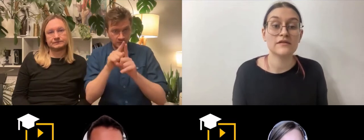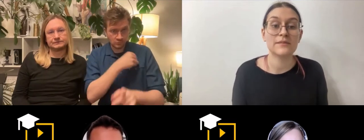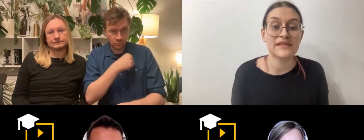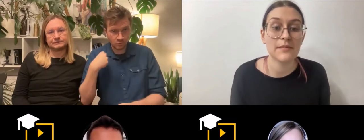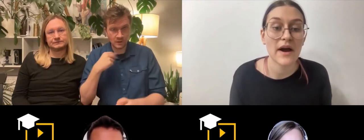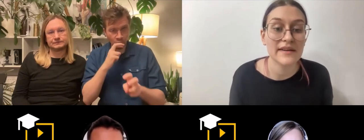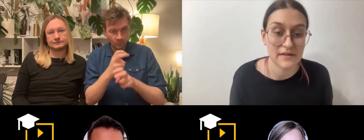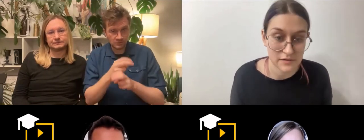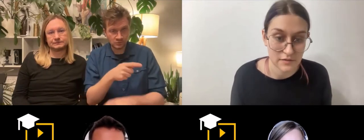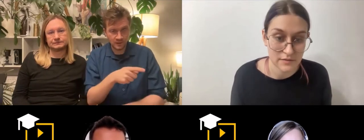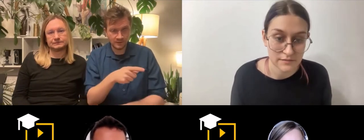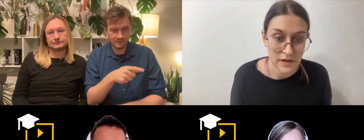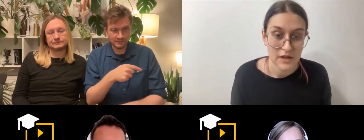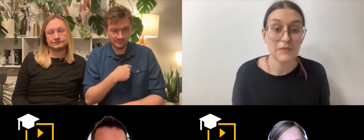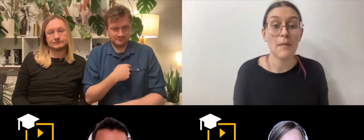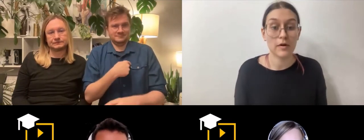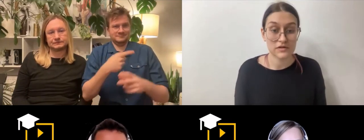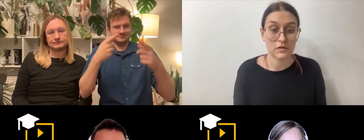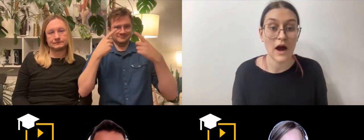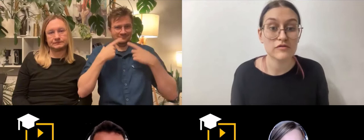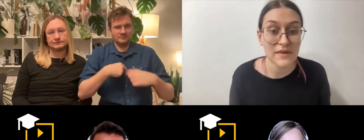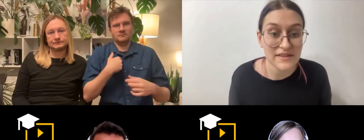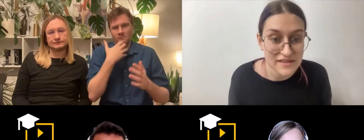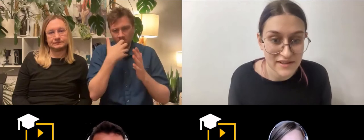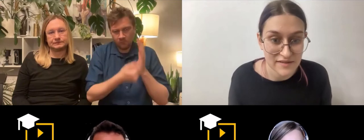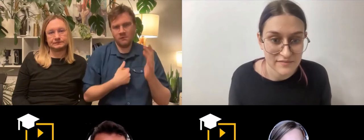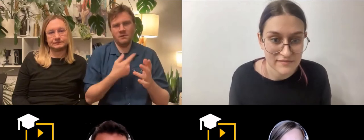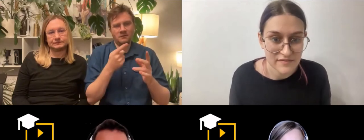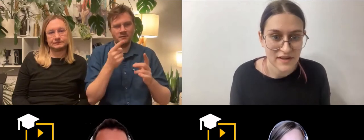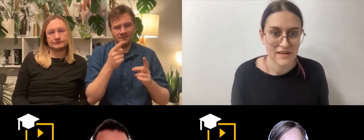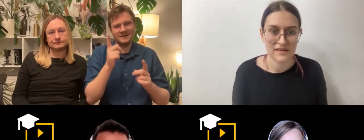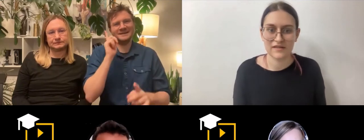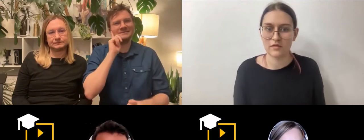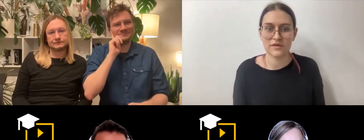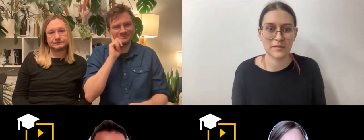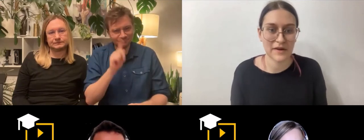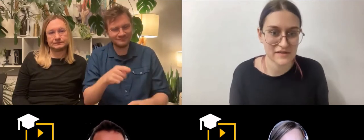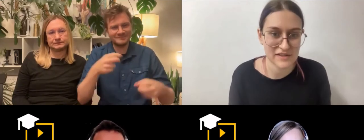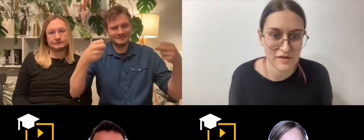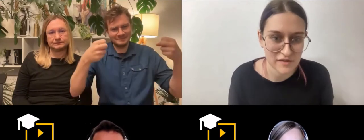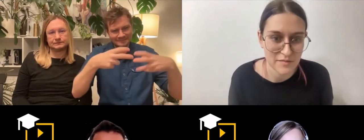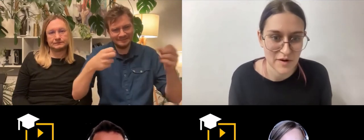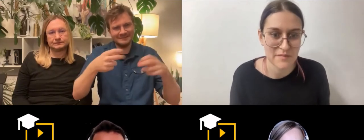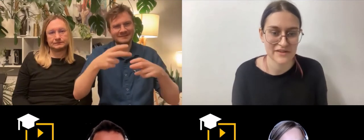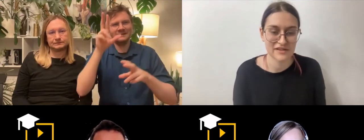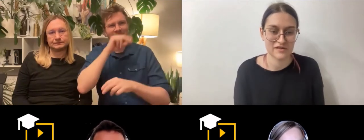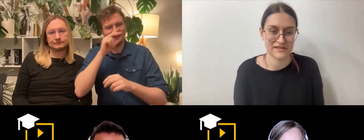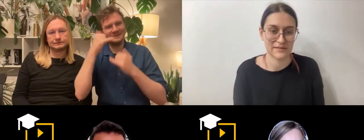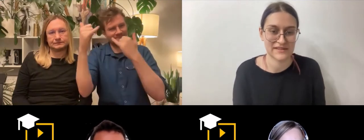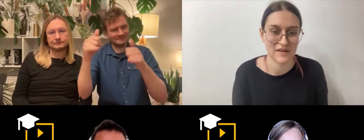napisy po angielsku i po polsku automatyczne. I to mnie bardzo zaskoczony byłem, właśnie korzystam z tego.